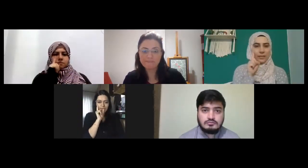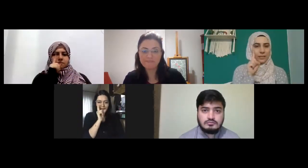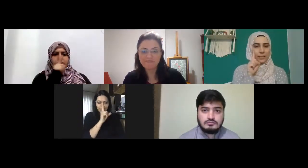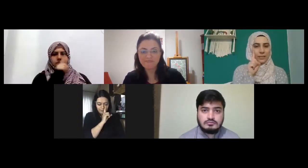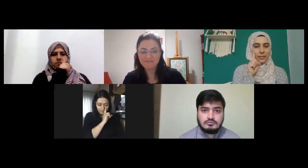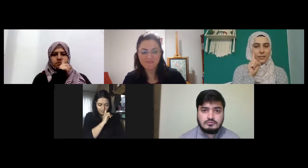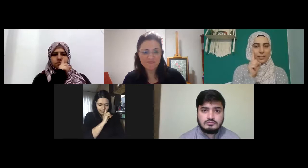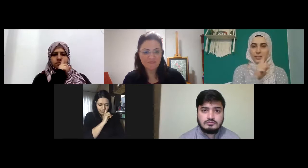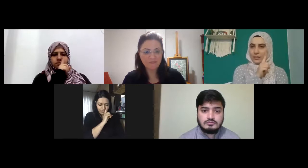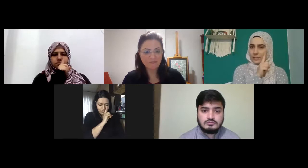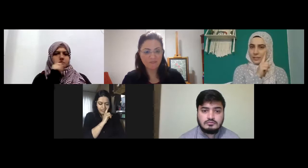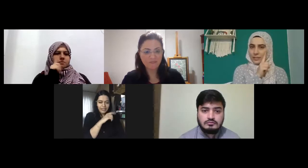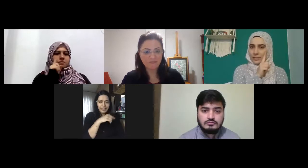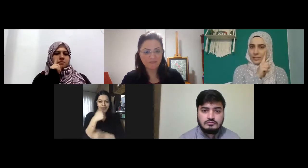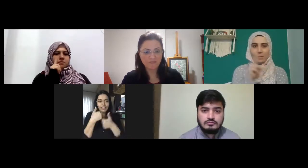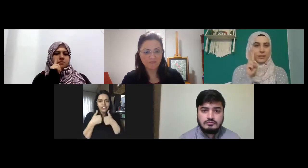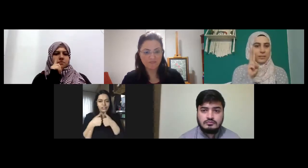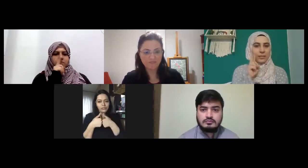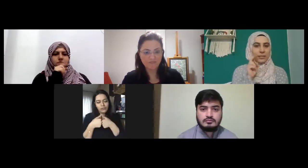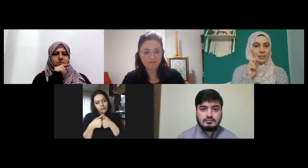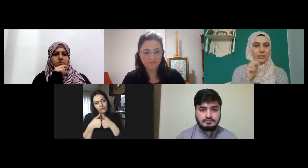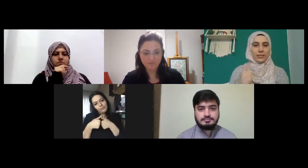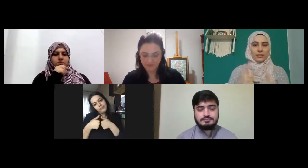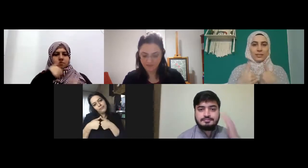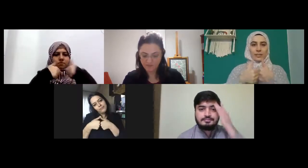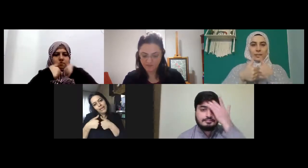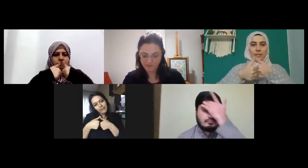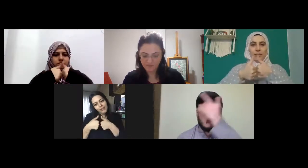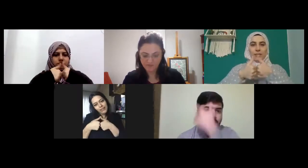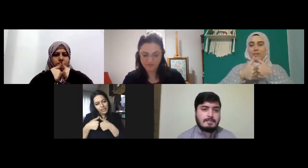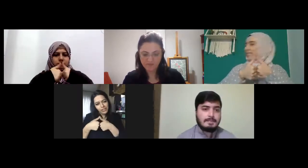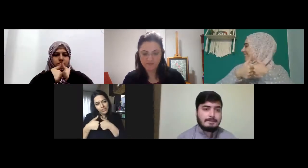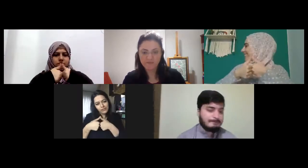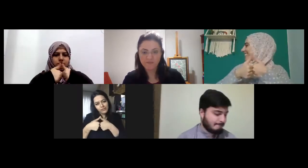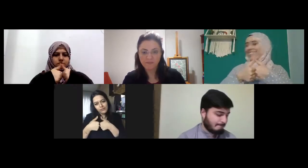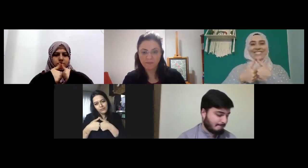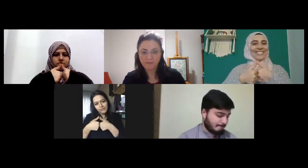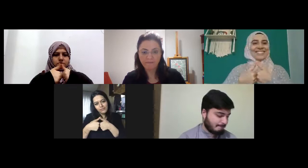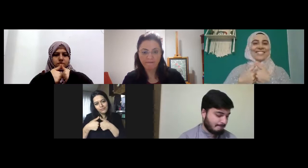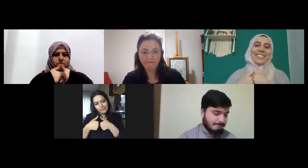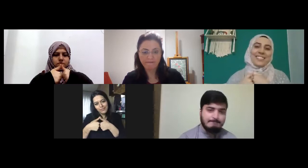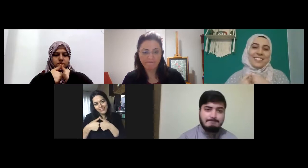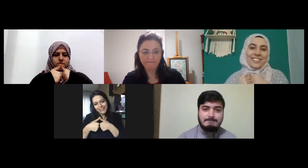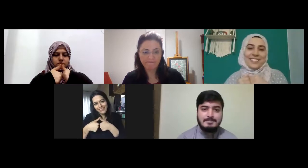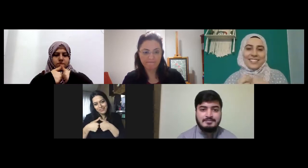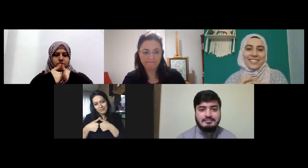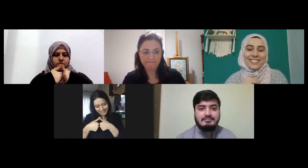enişte eş evli eş anlamına